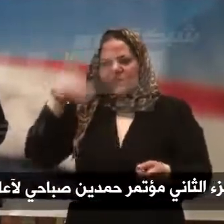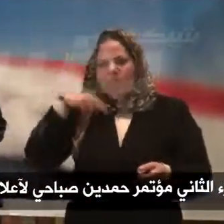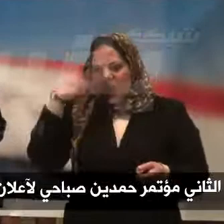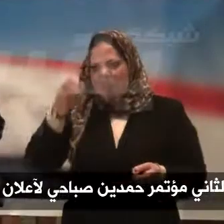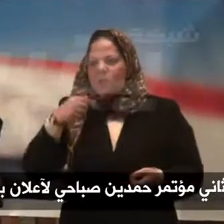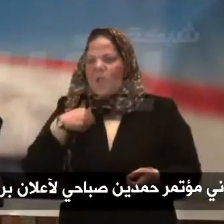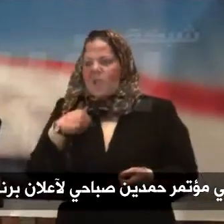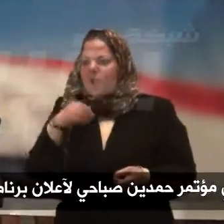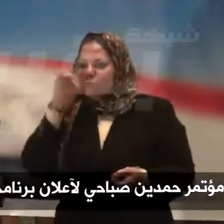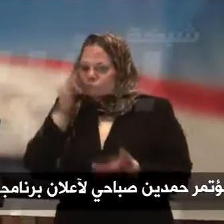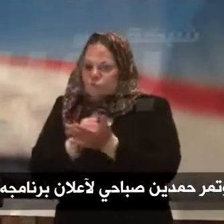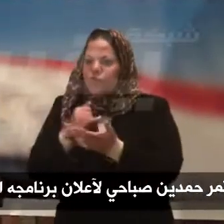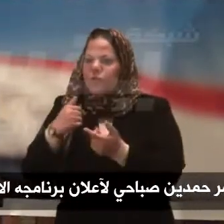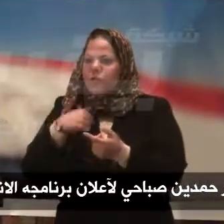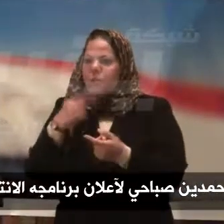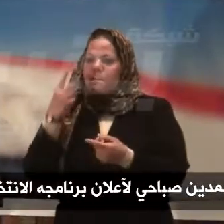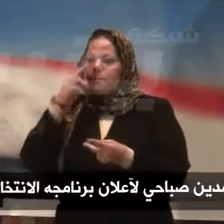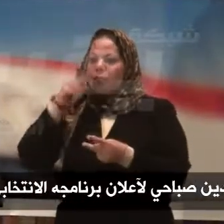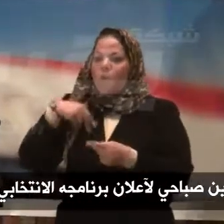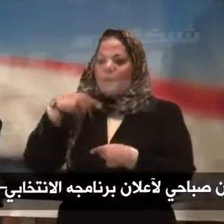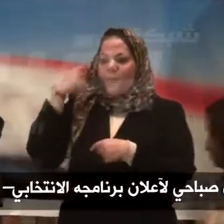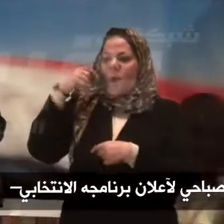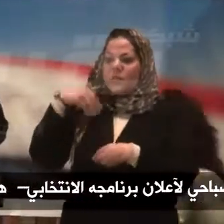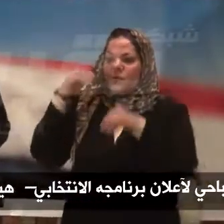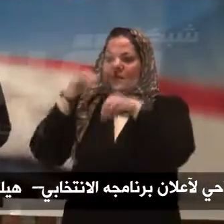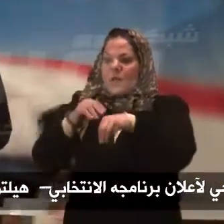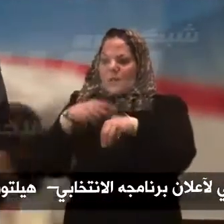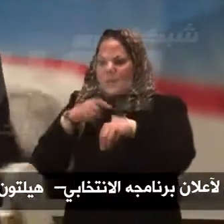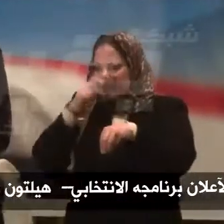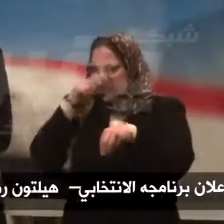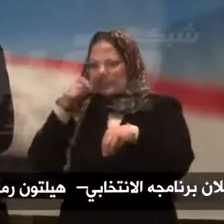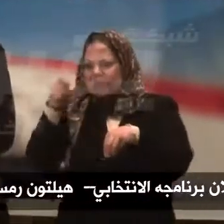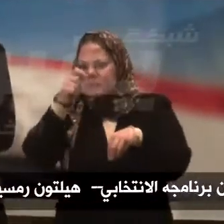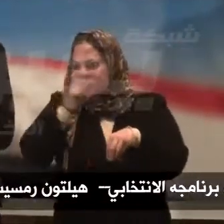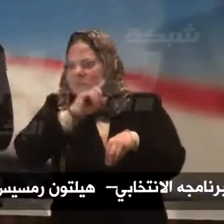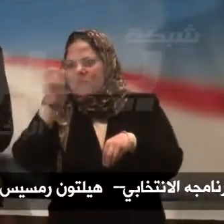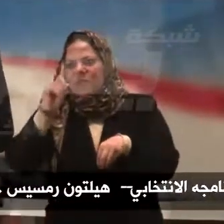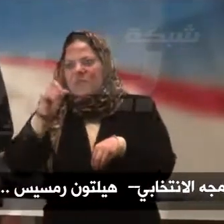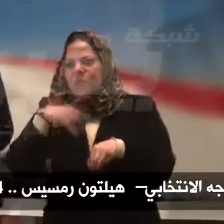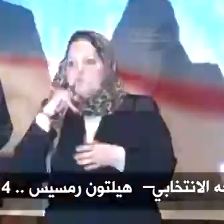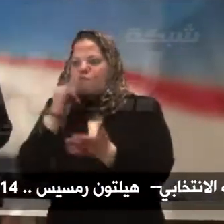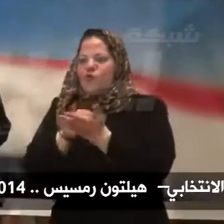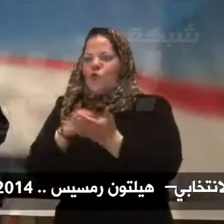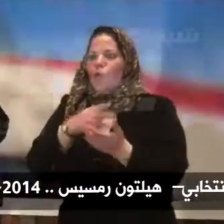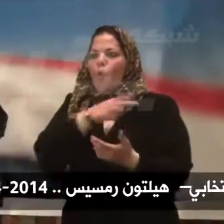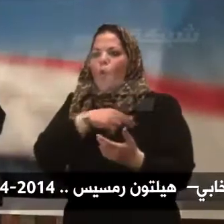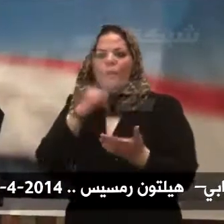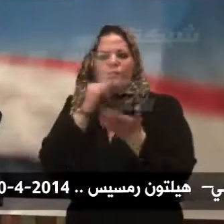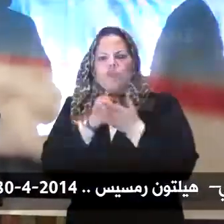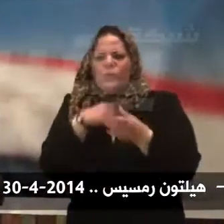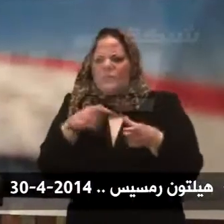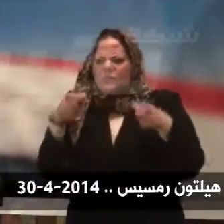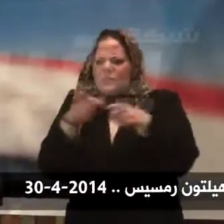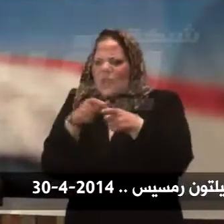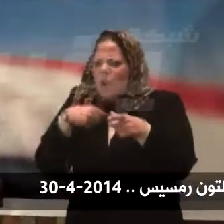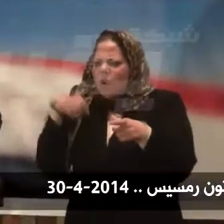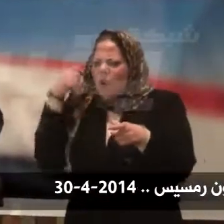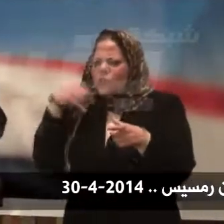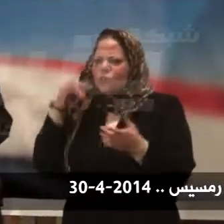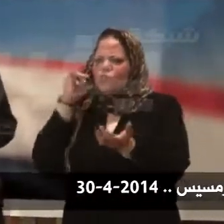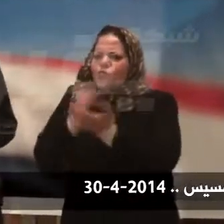استخدم هذه السلطة التشريعية حالة نجاحي رئيسا الا في اضيق الحدود